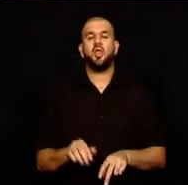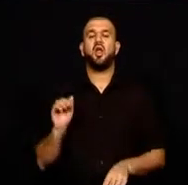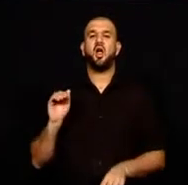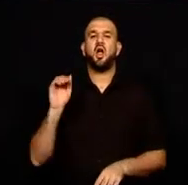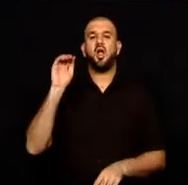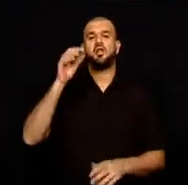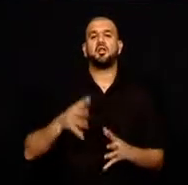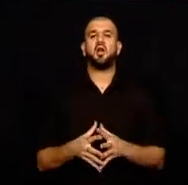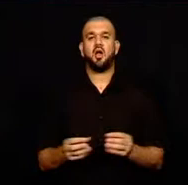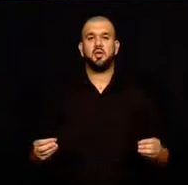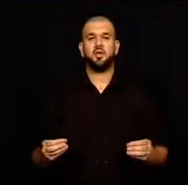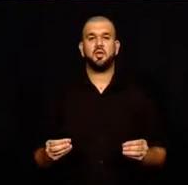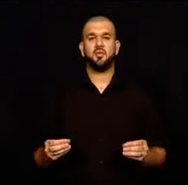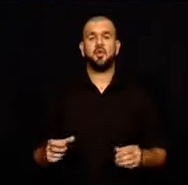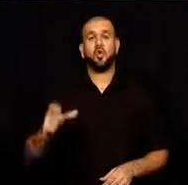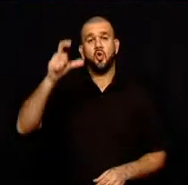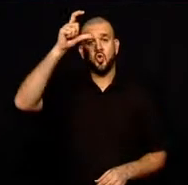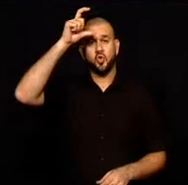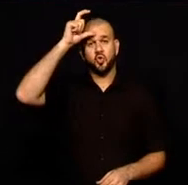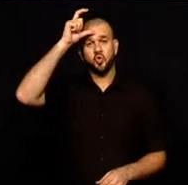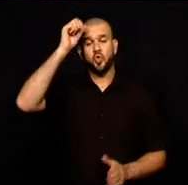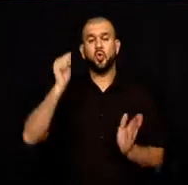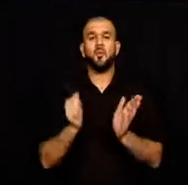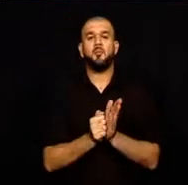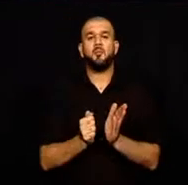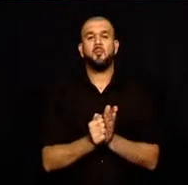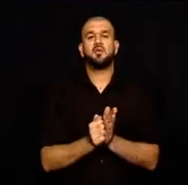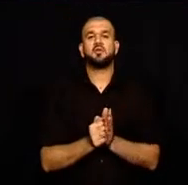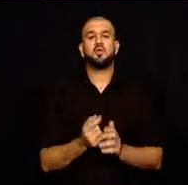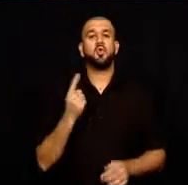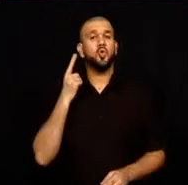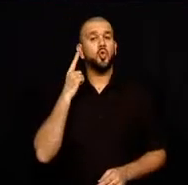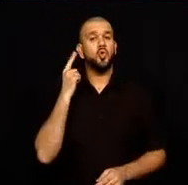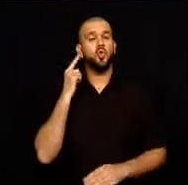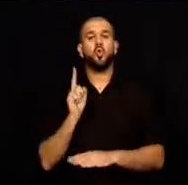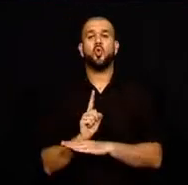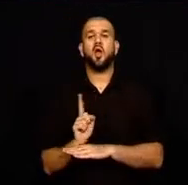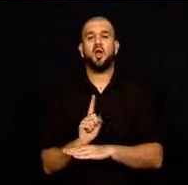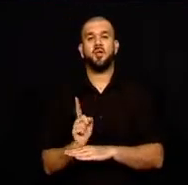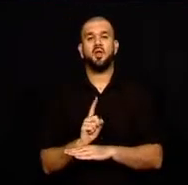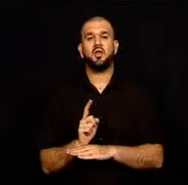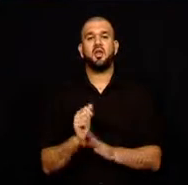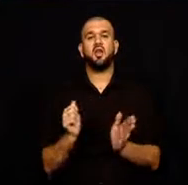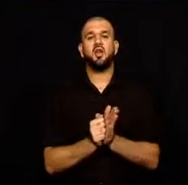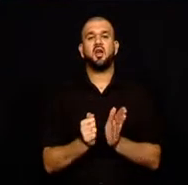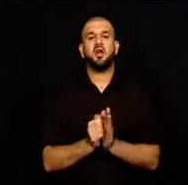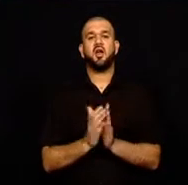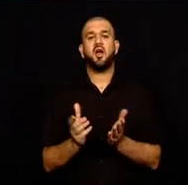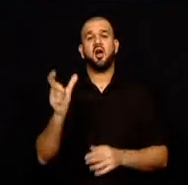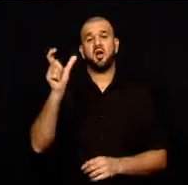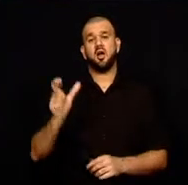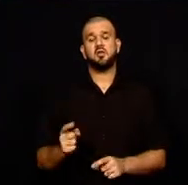kalemlerinden, gazeteci ve yazar Çetin Altan, 88 yaşında hayatını